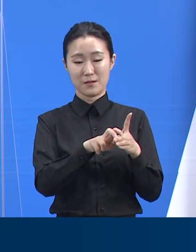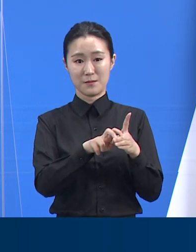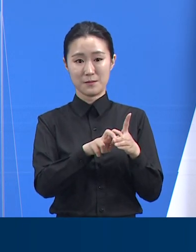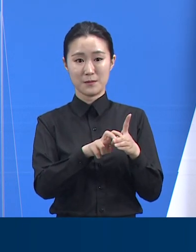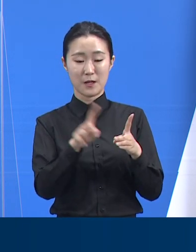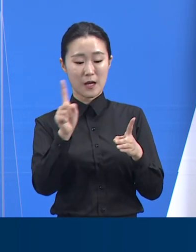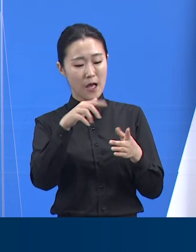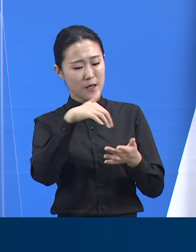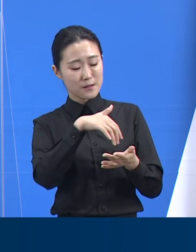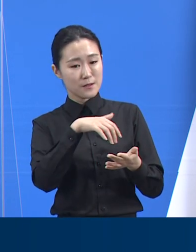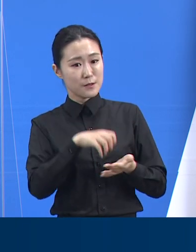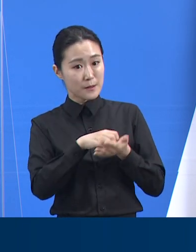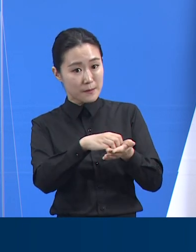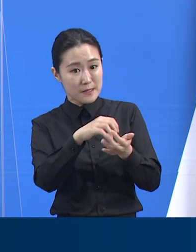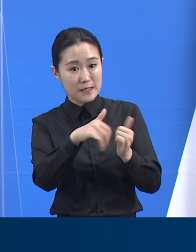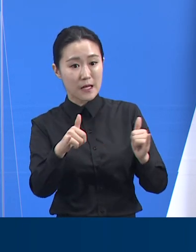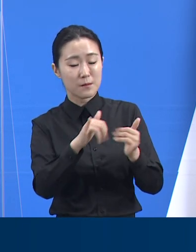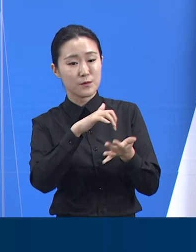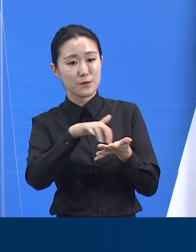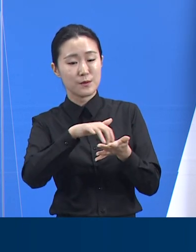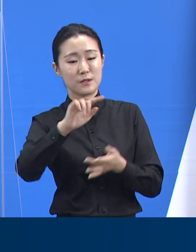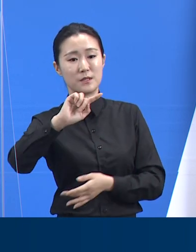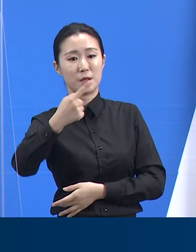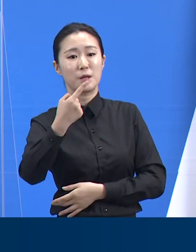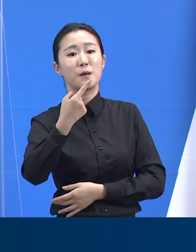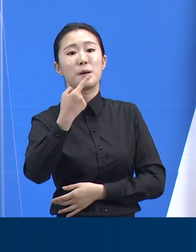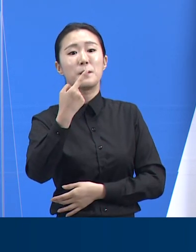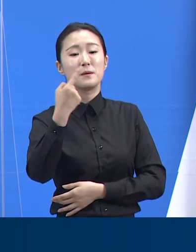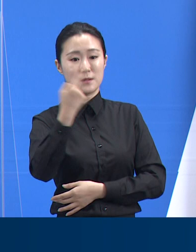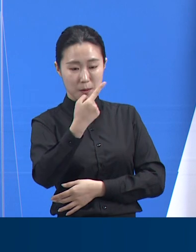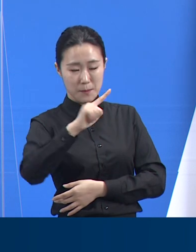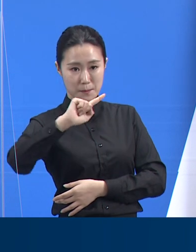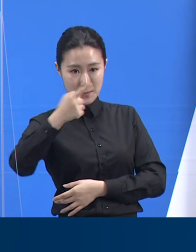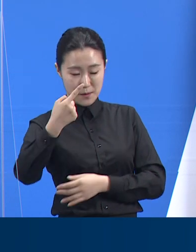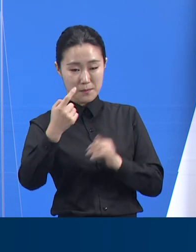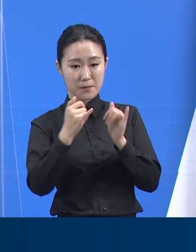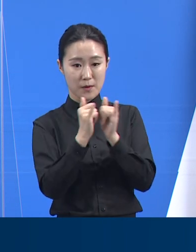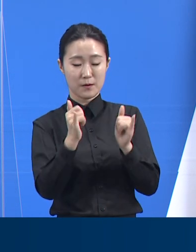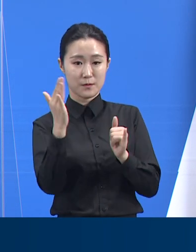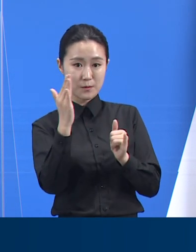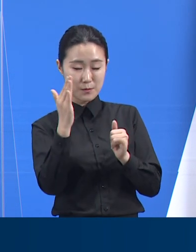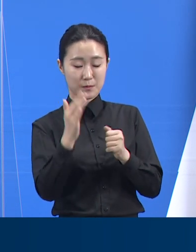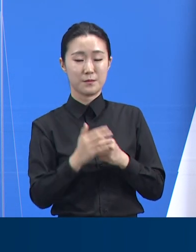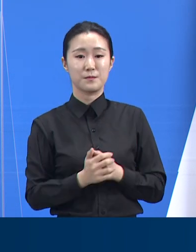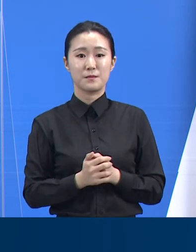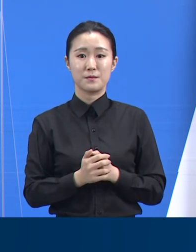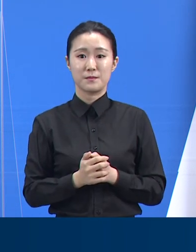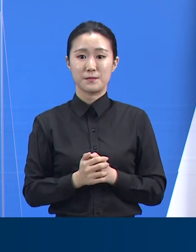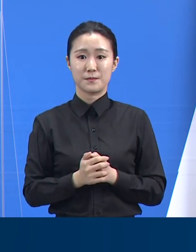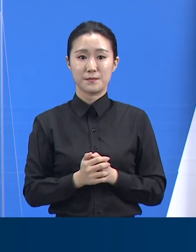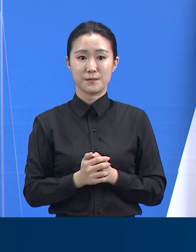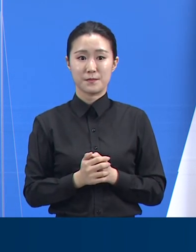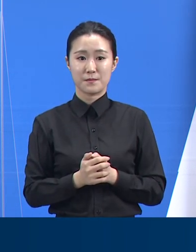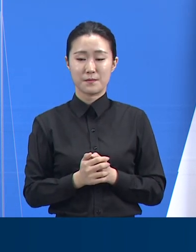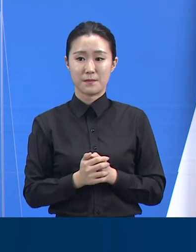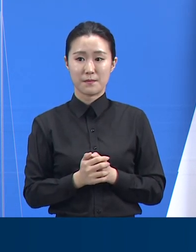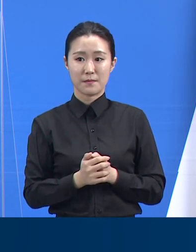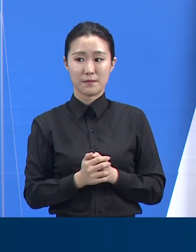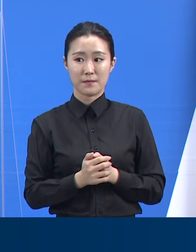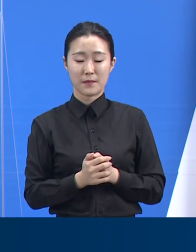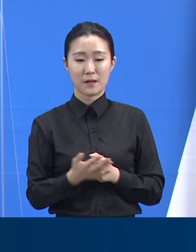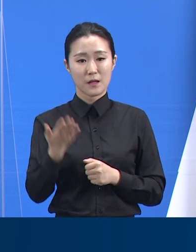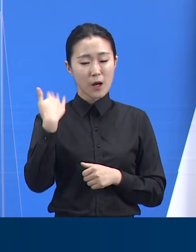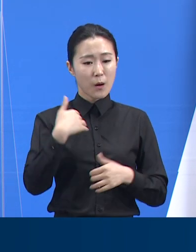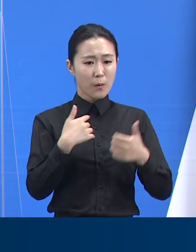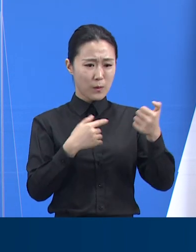,128명이 입소해 현재 가동률은 68%입니다. 일주일 전인 6월 28일 18시 기준 51.8%